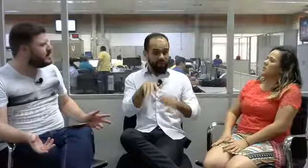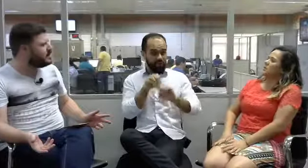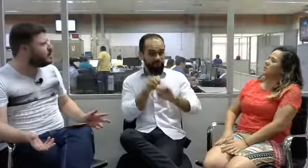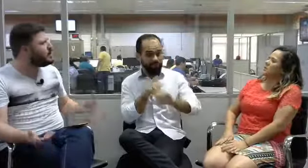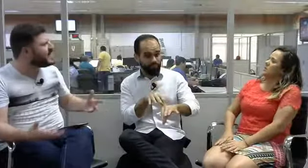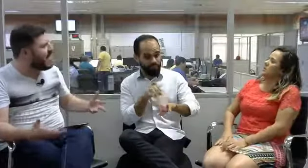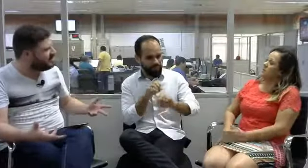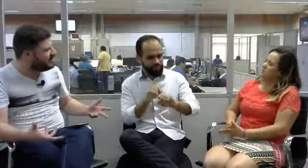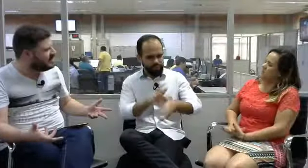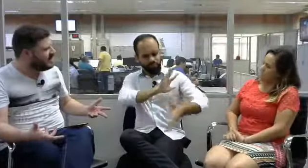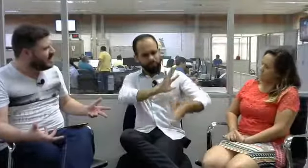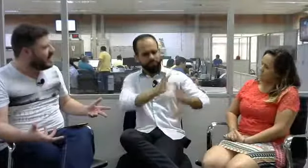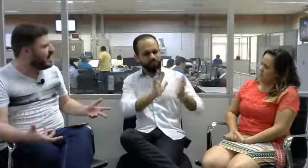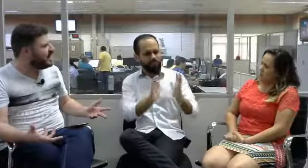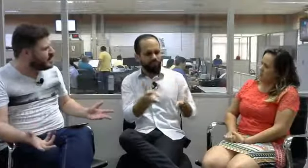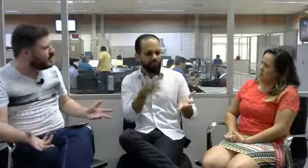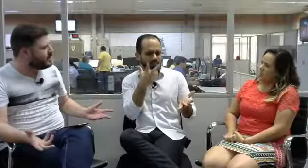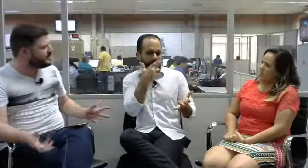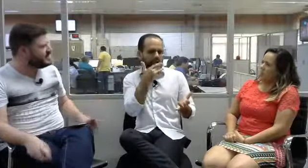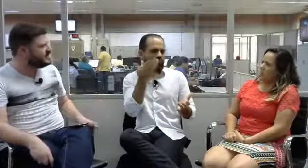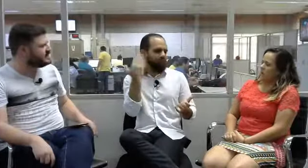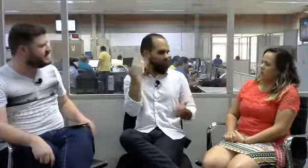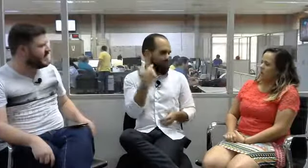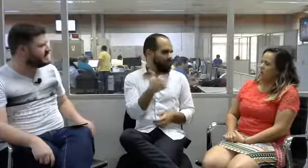dominava a língua brasileira de sinais, né?